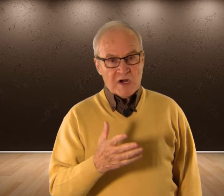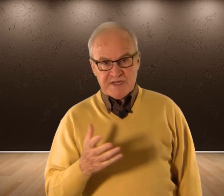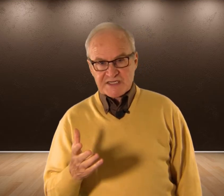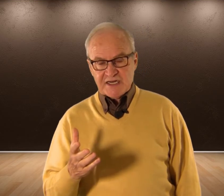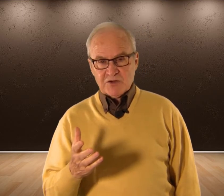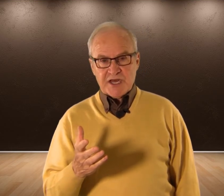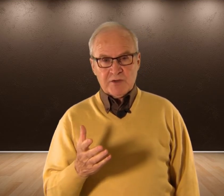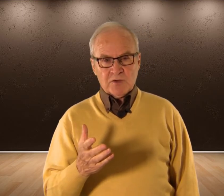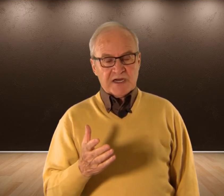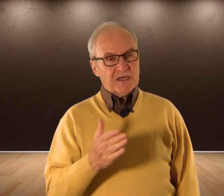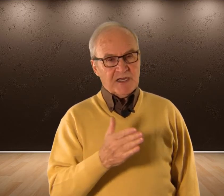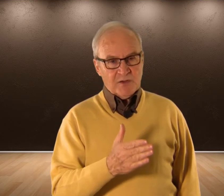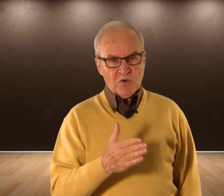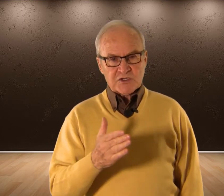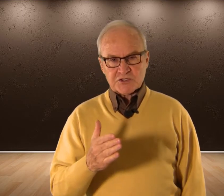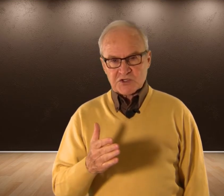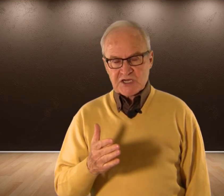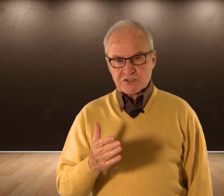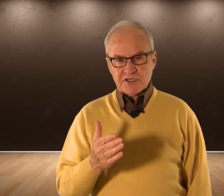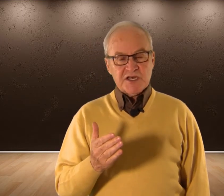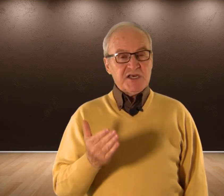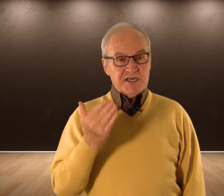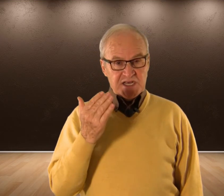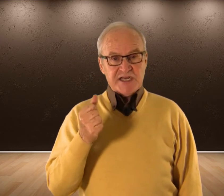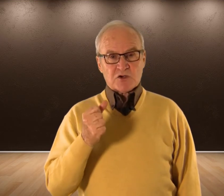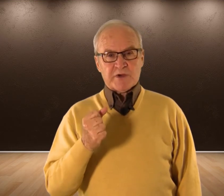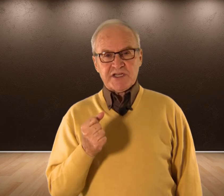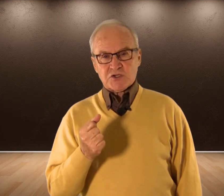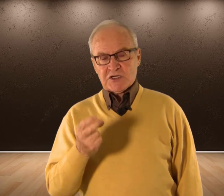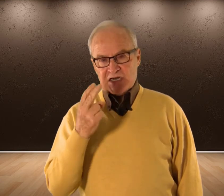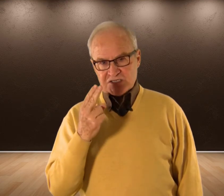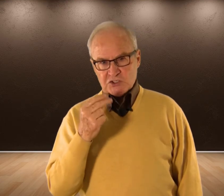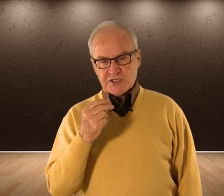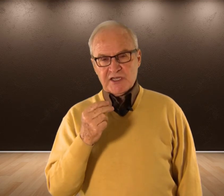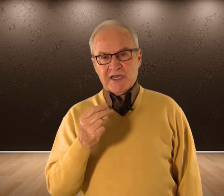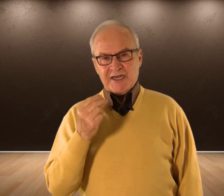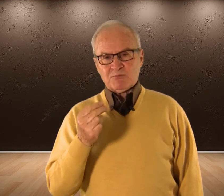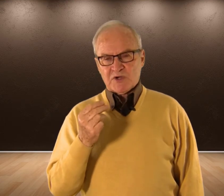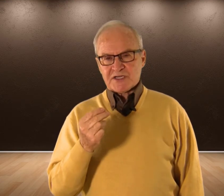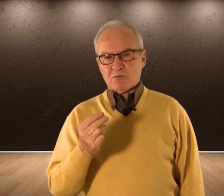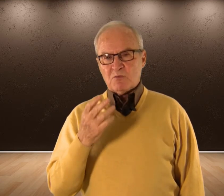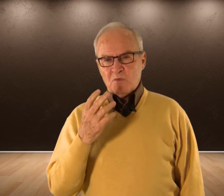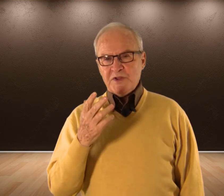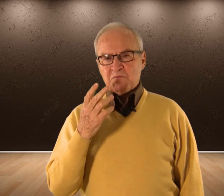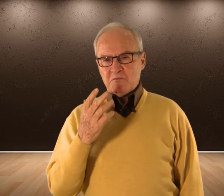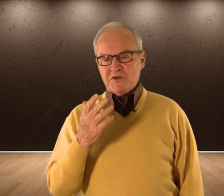había salido de ahí nunca En ninguno de los dos casos Y ellas, como he dicho Las dos Eran mujeres Muy, muy